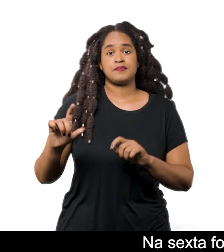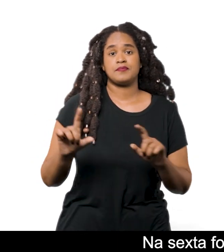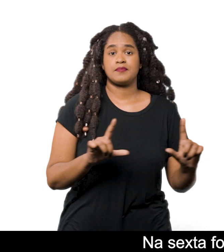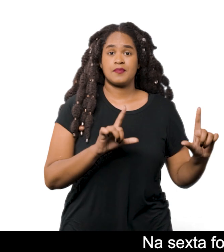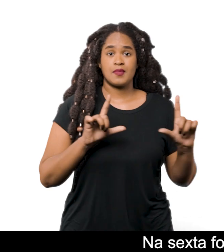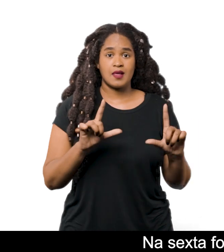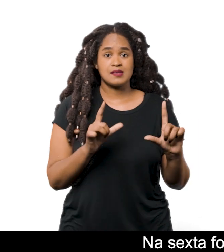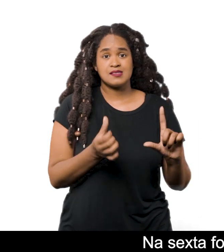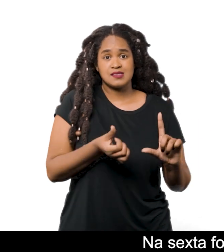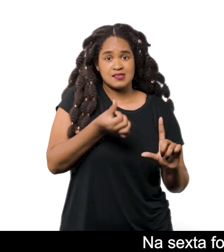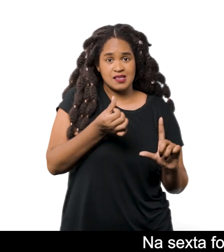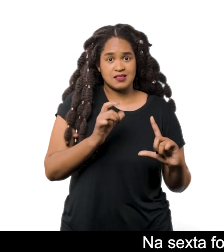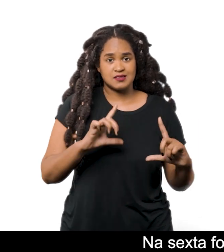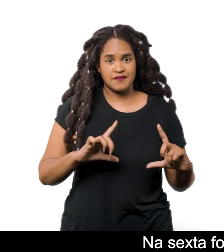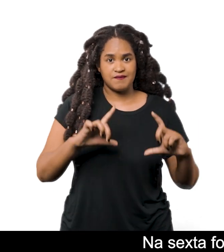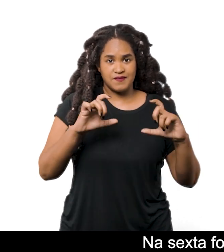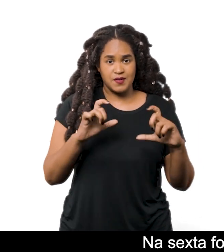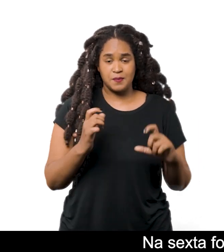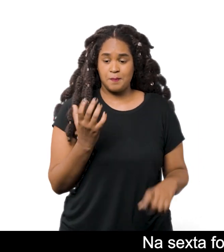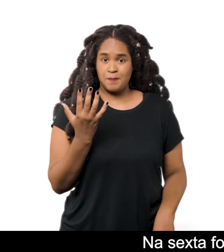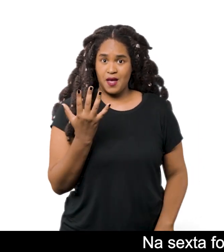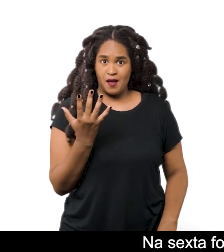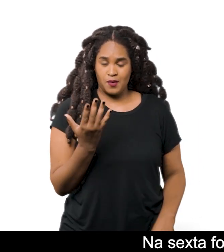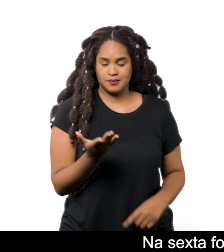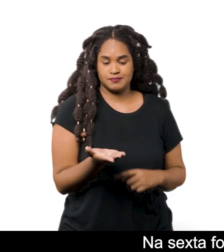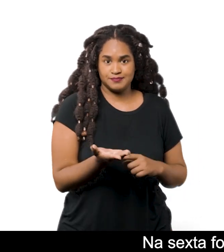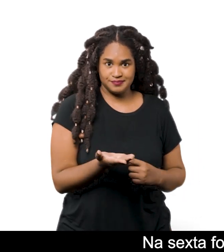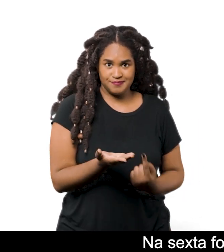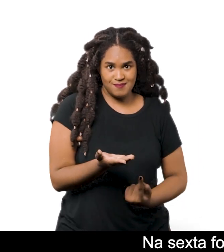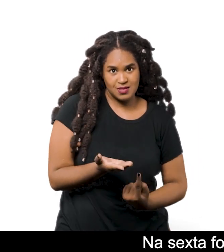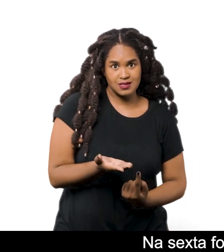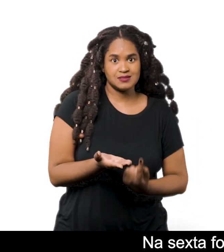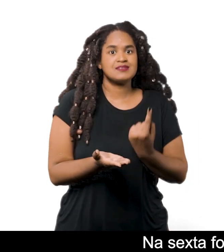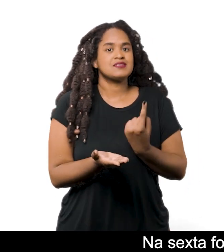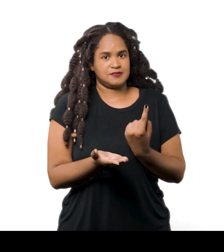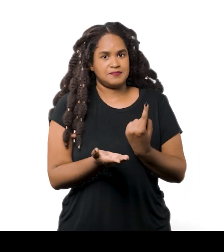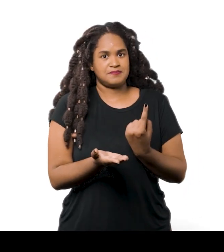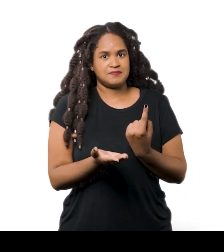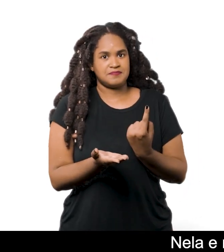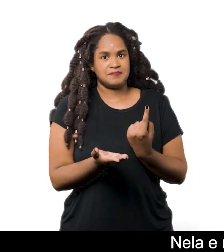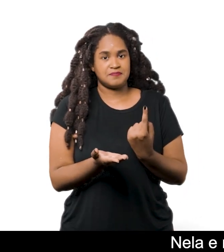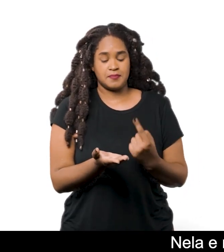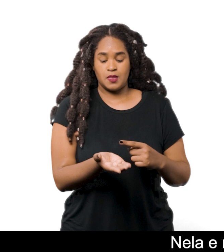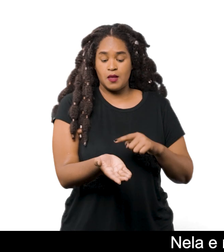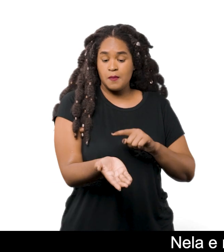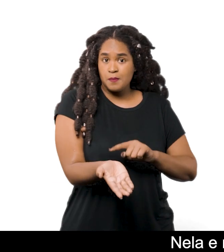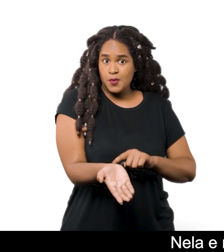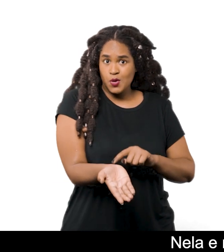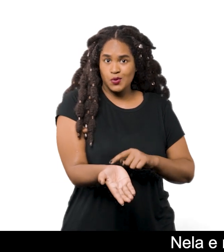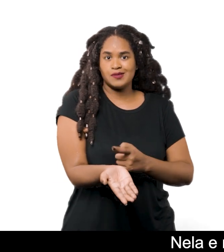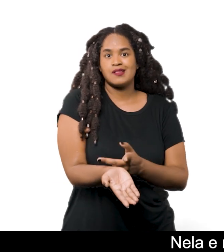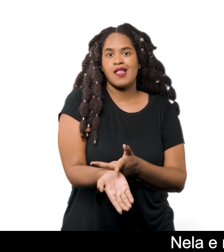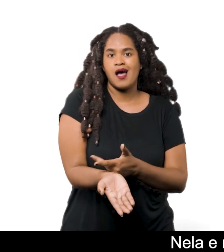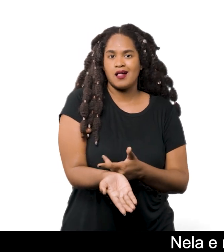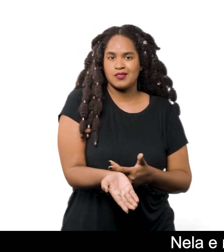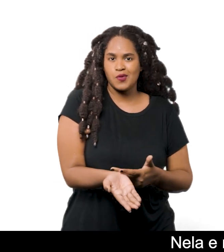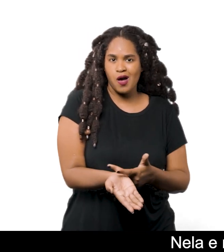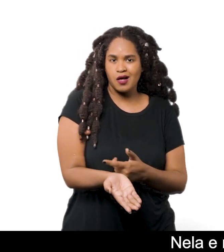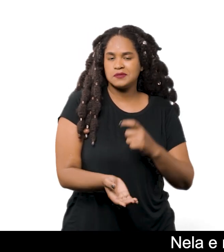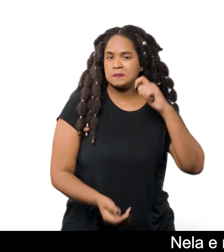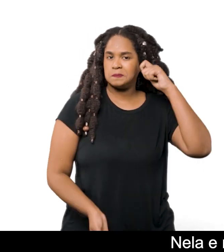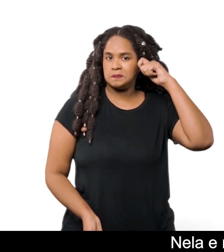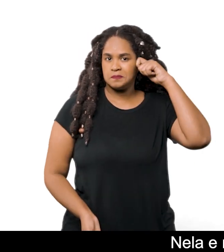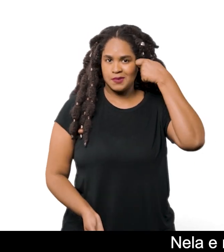Na sexta foto, a mão de Melissa aparece com a palma virada para cima Nela e no pulso também há